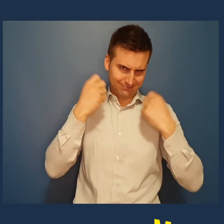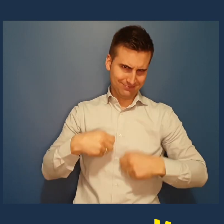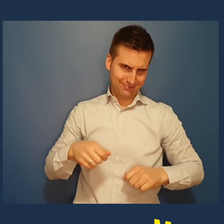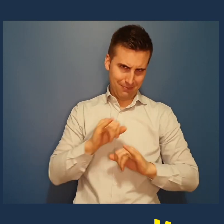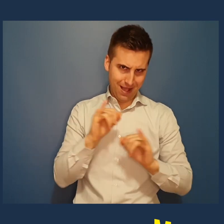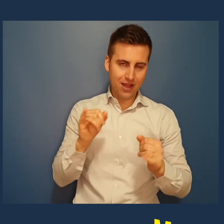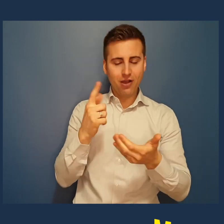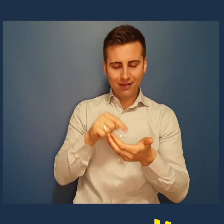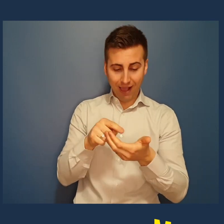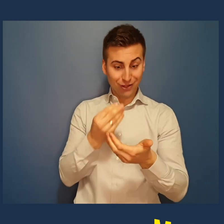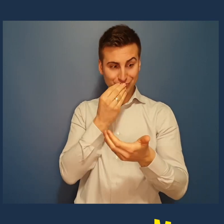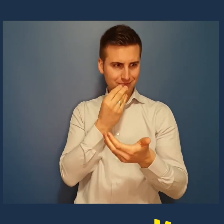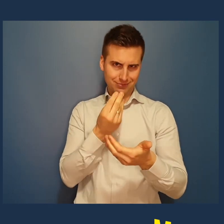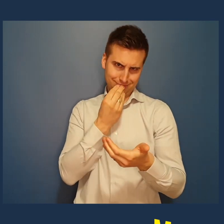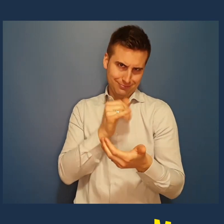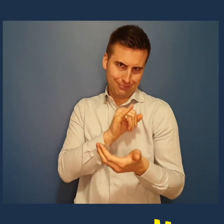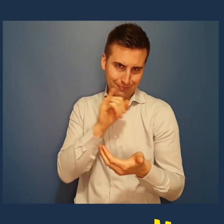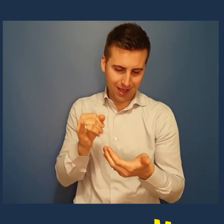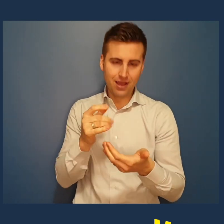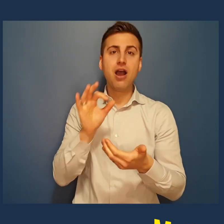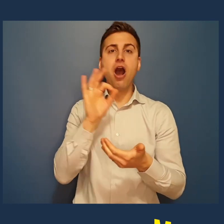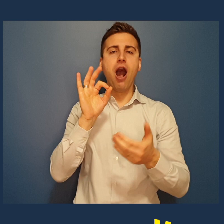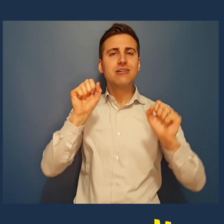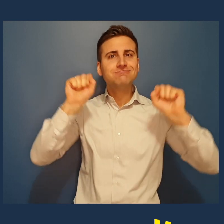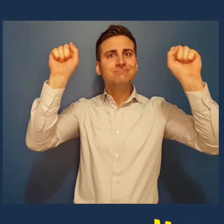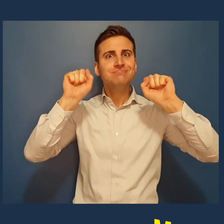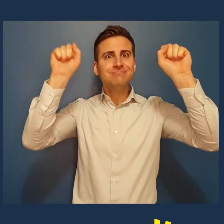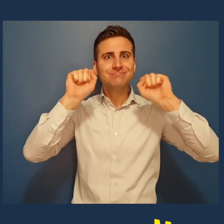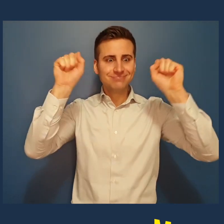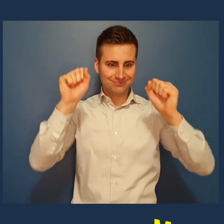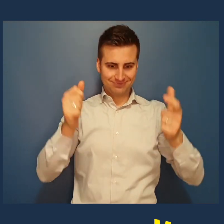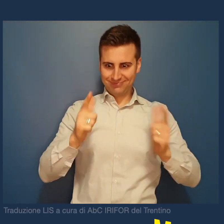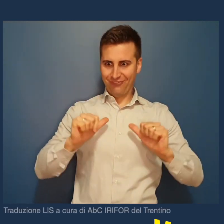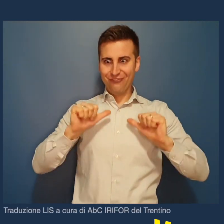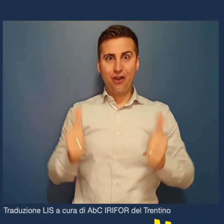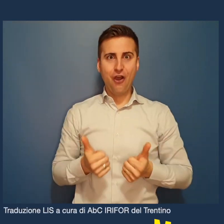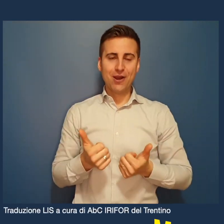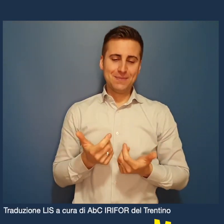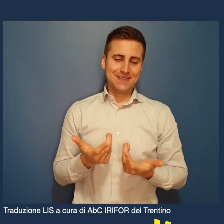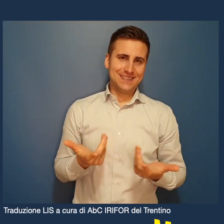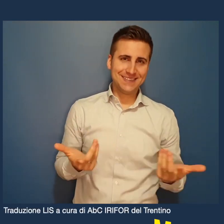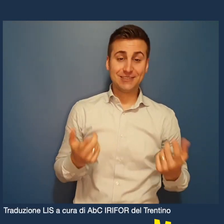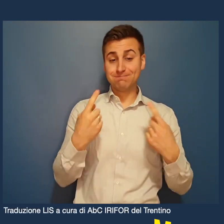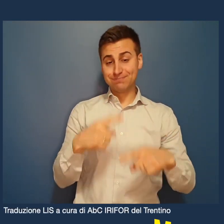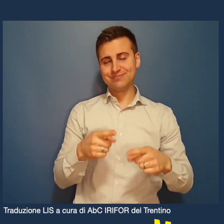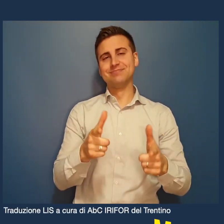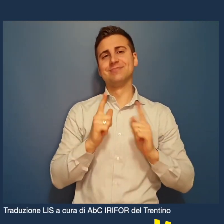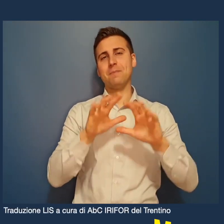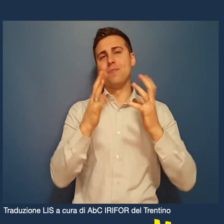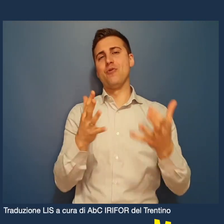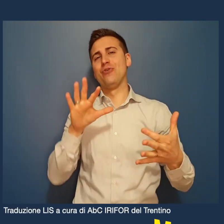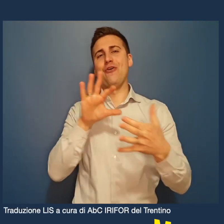avremmo mai mangiato. E tutorial per tenerci in forma con improbabili esercizi. Qualunque cosa potete tenerci collegati al mondo.